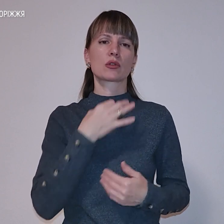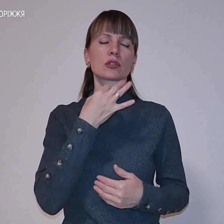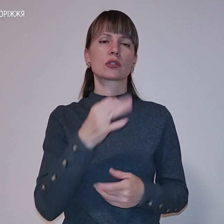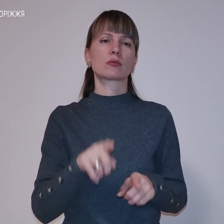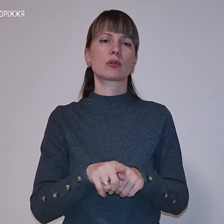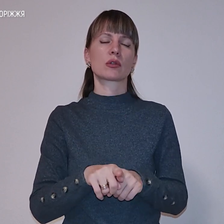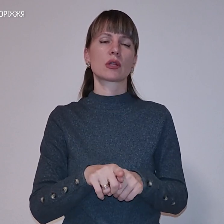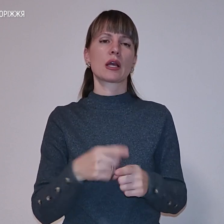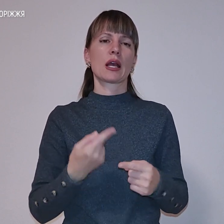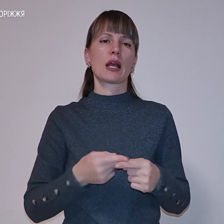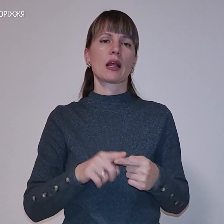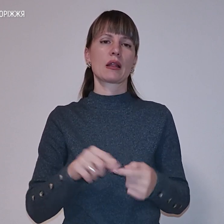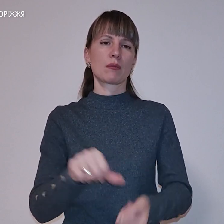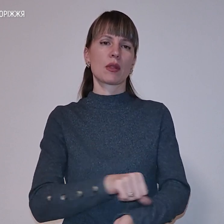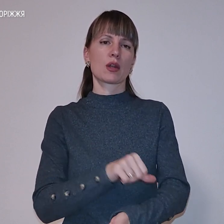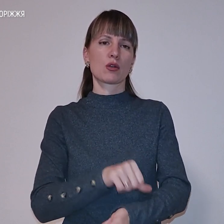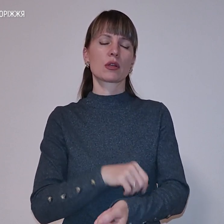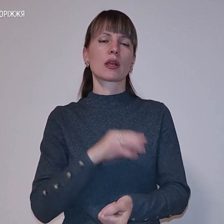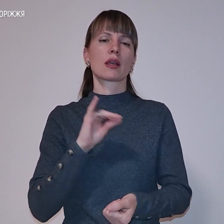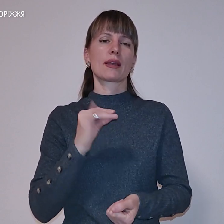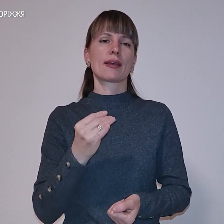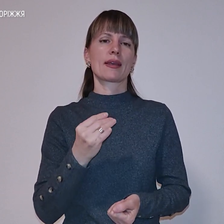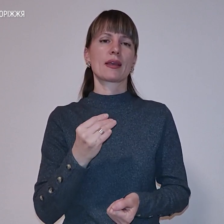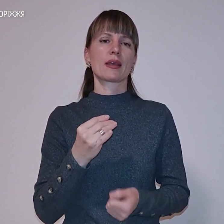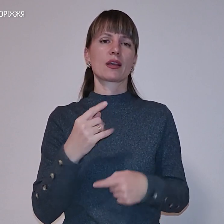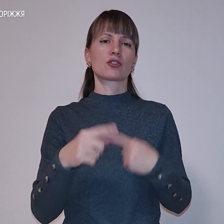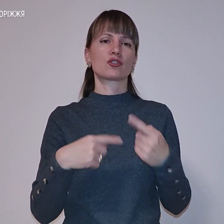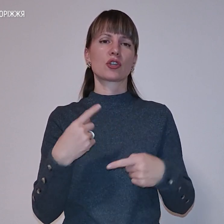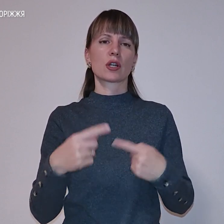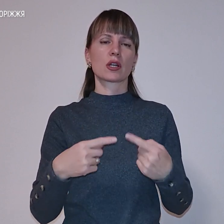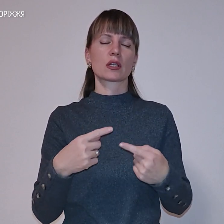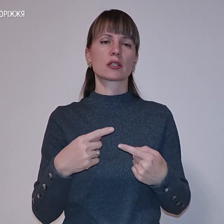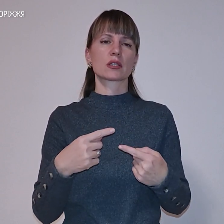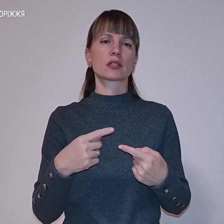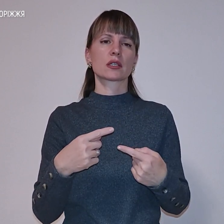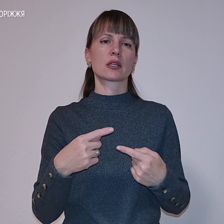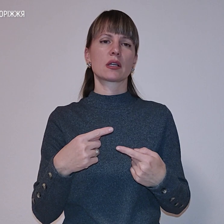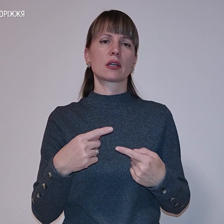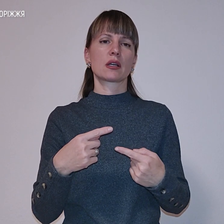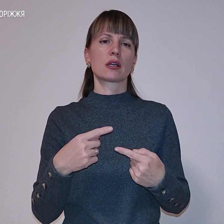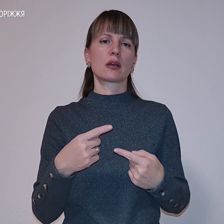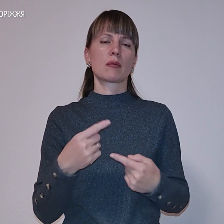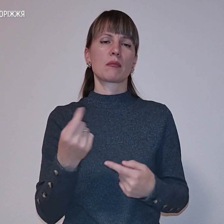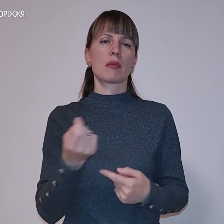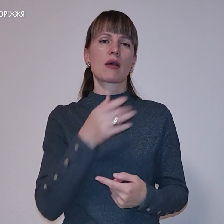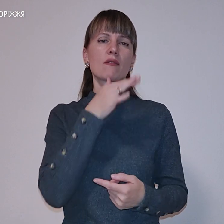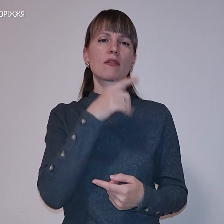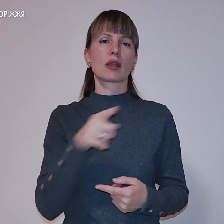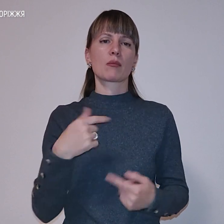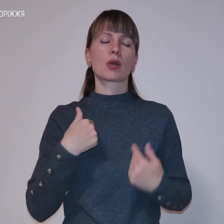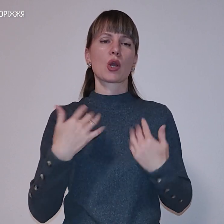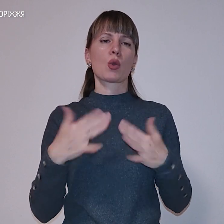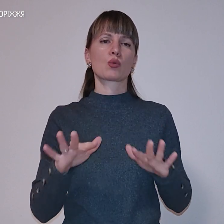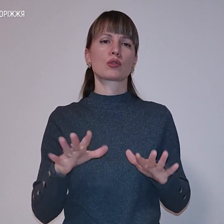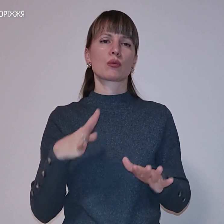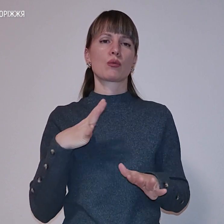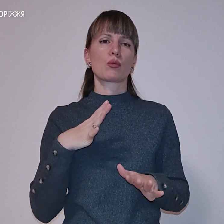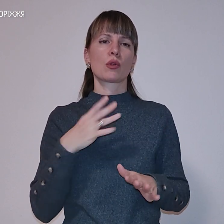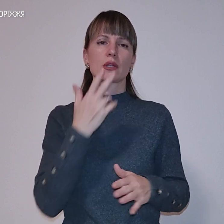цим препаратом. І через буквально невеликий час я вже була звикша до